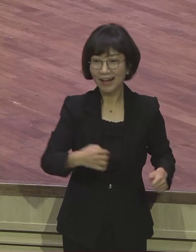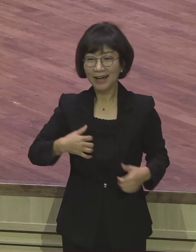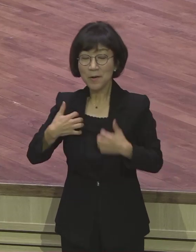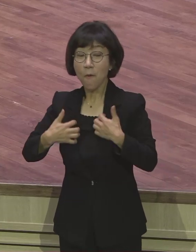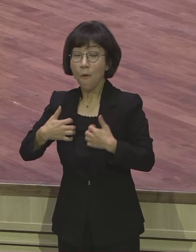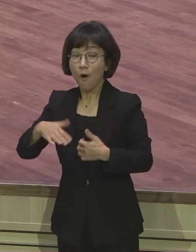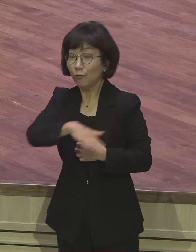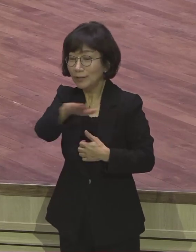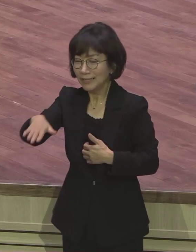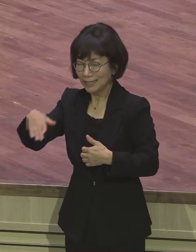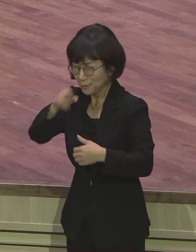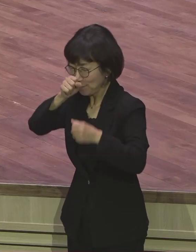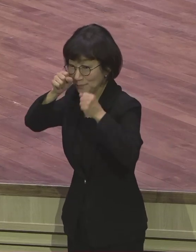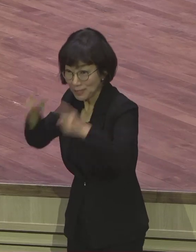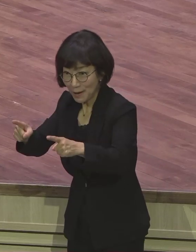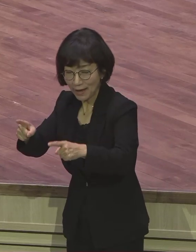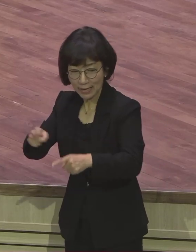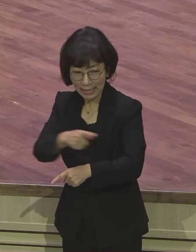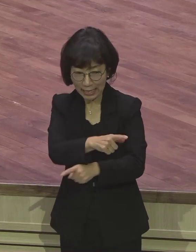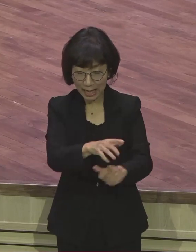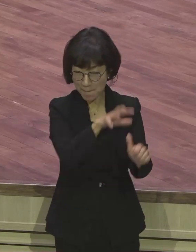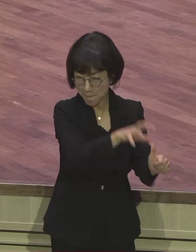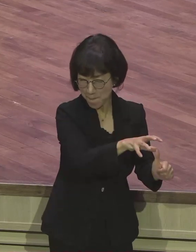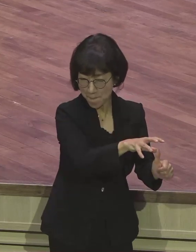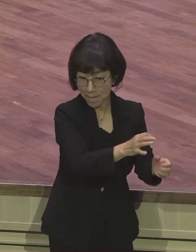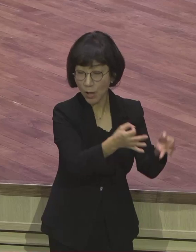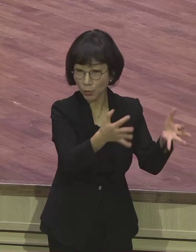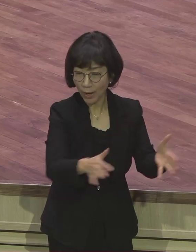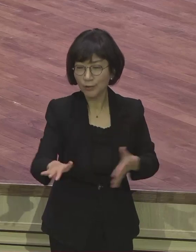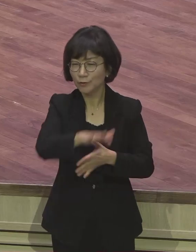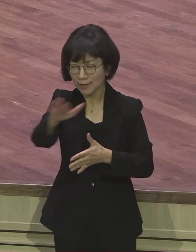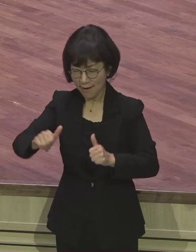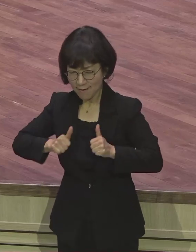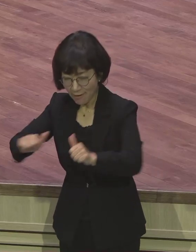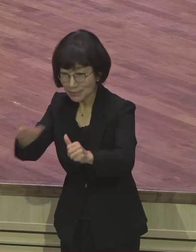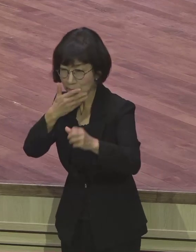기회다. 우리가 열심히 복음을 증가하면 사도 바울이 얼마나 배가 아플까?